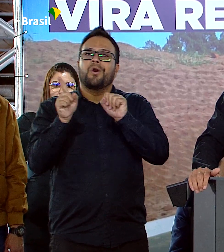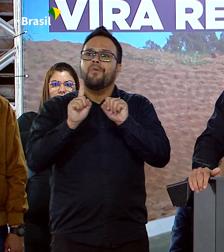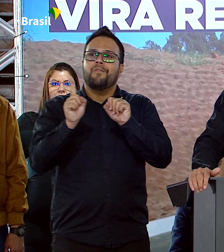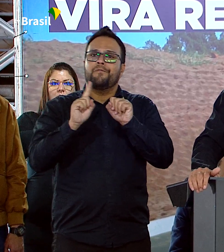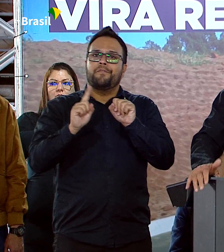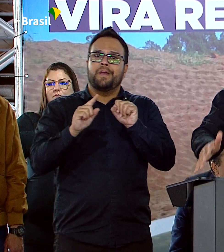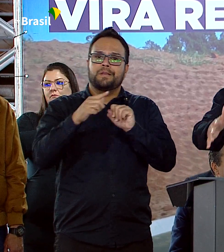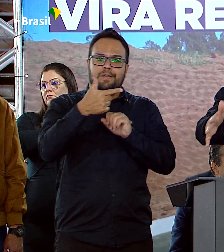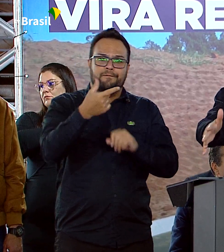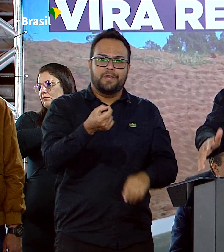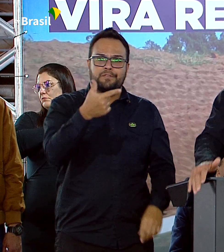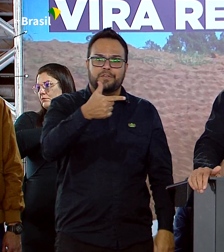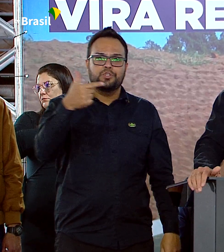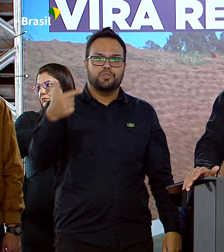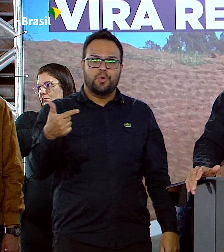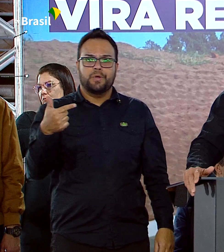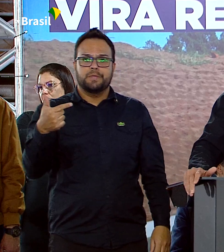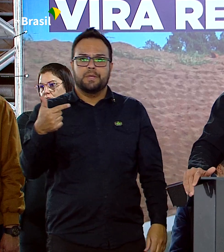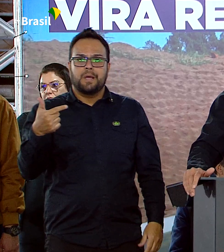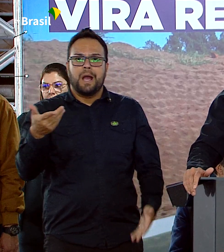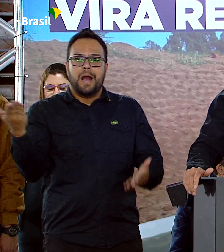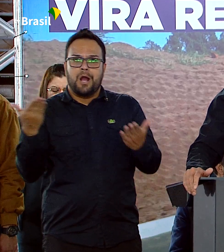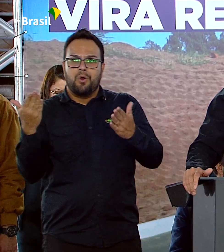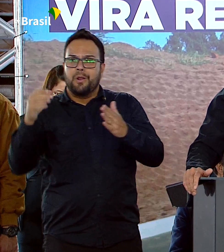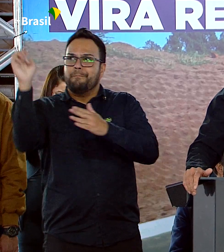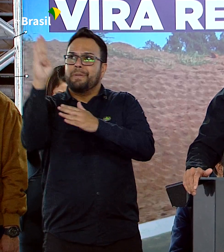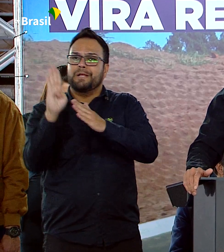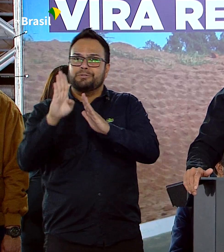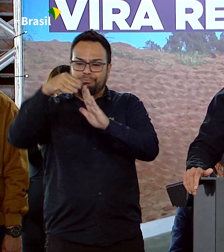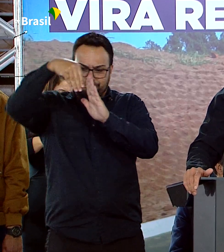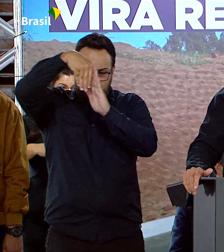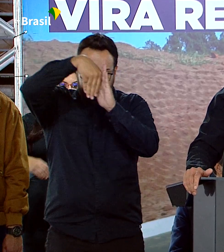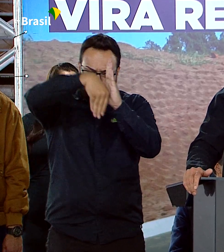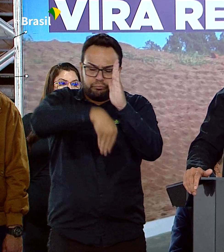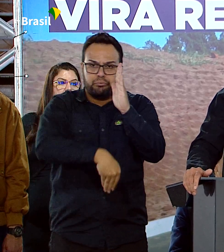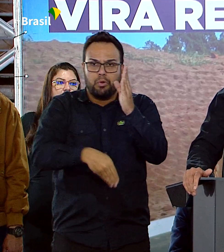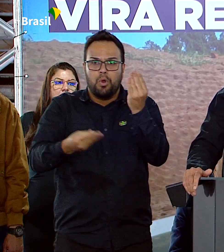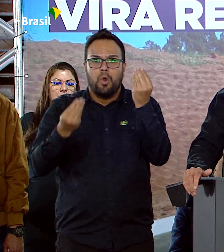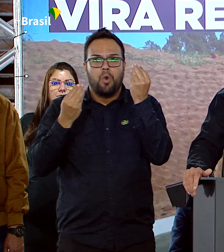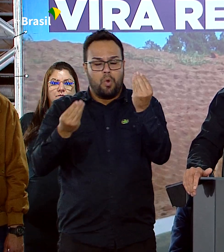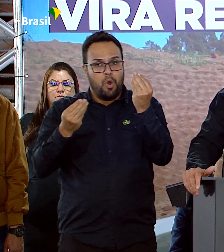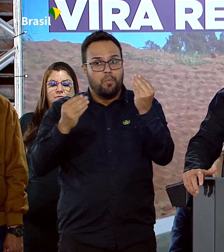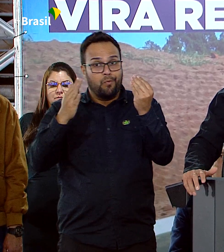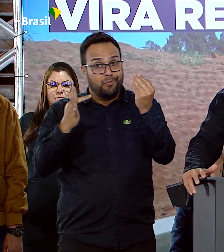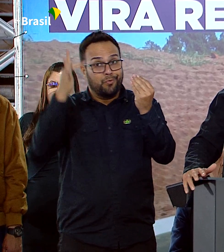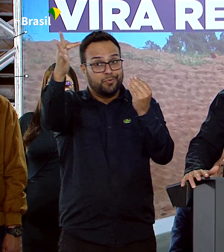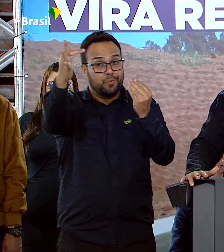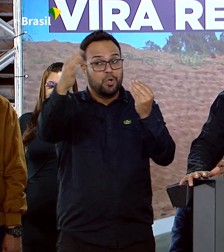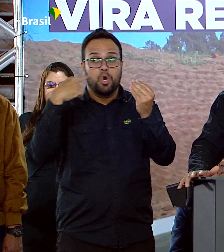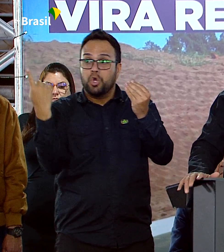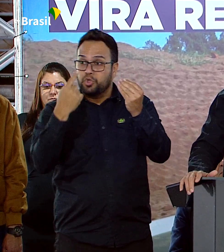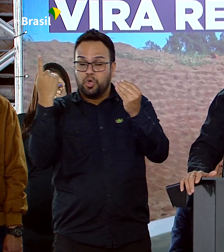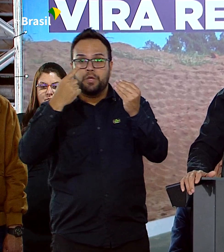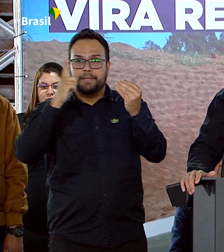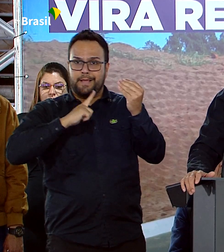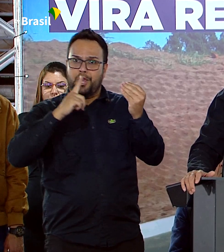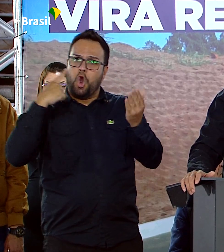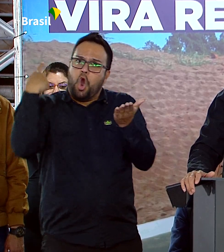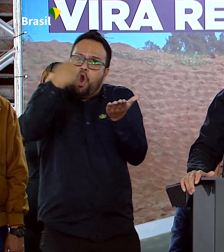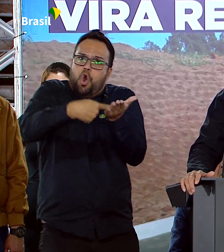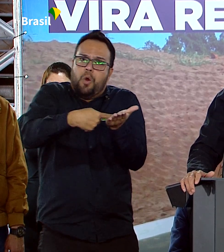para que nossa pátria chegasse à situação que se encontra. Todos nós temos um compromisso com o nosso Brasil.